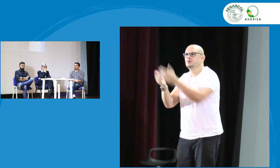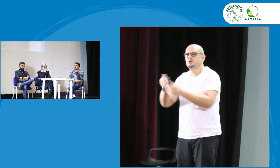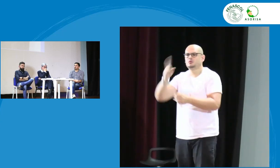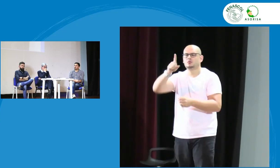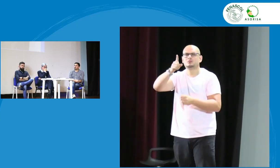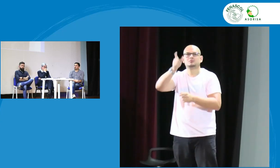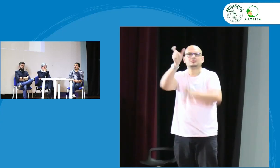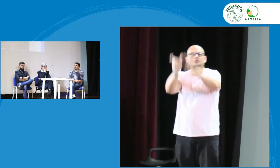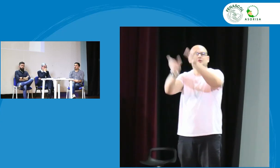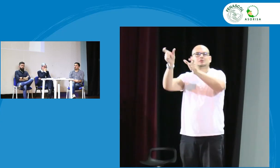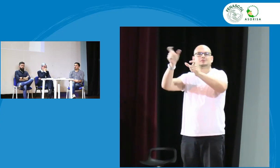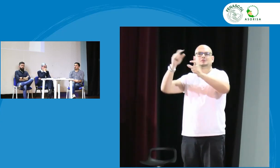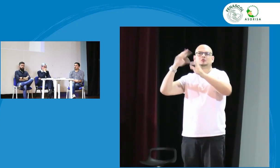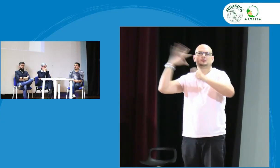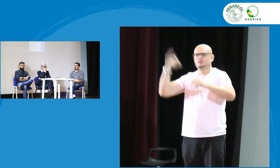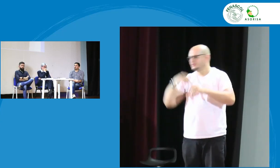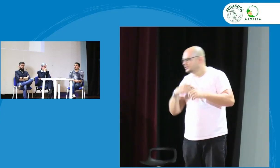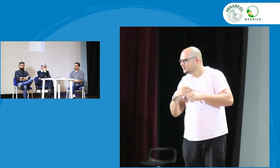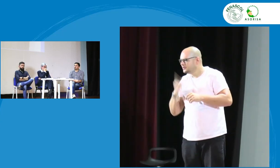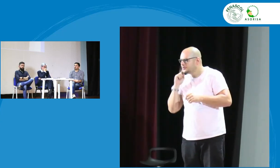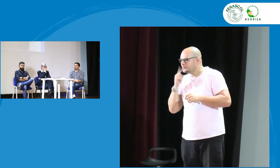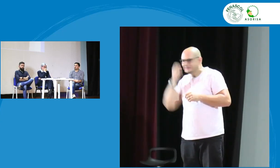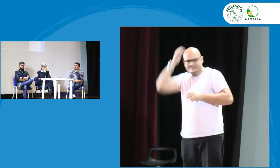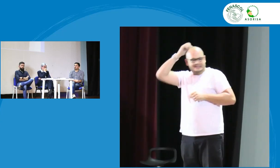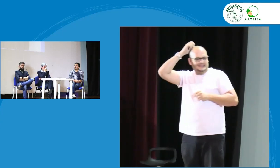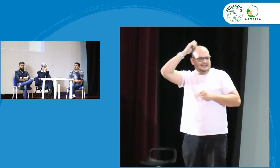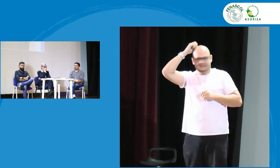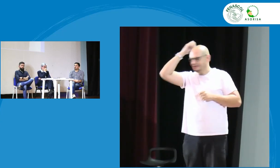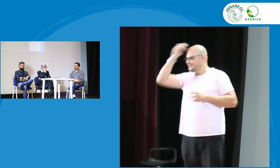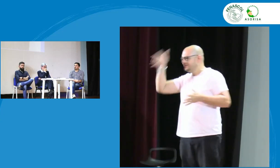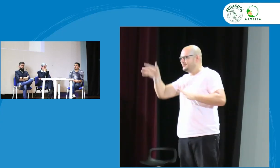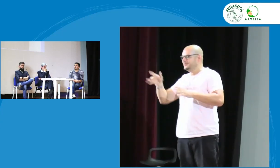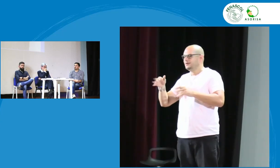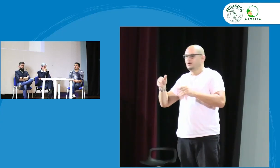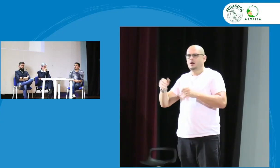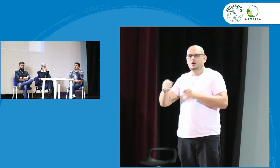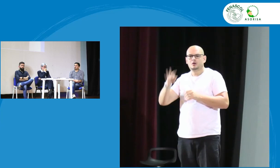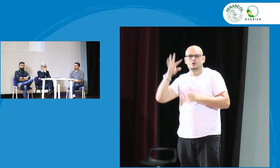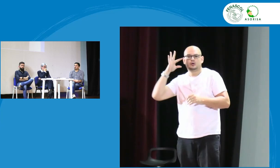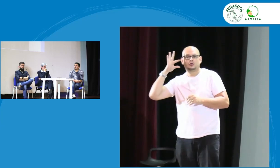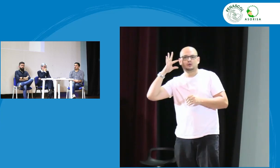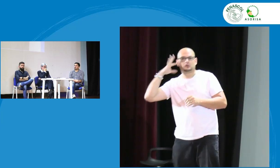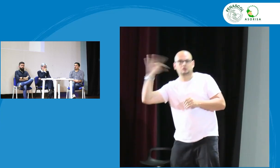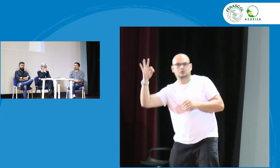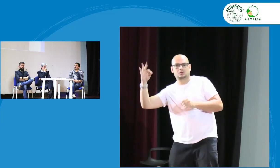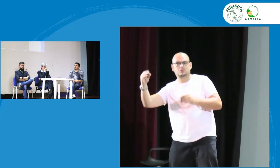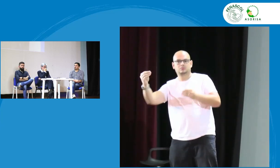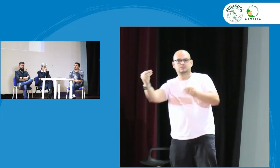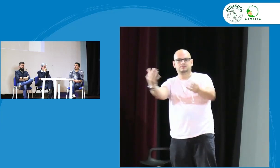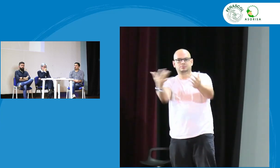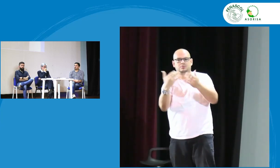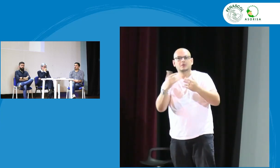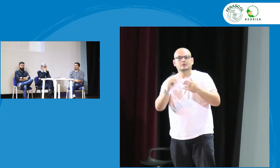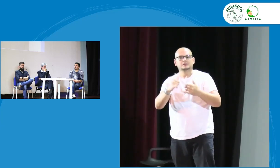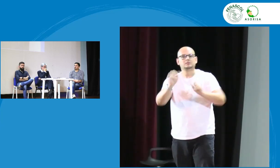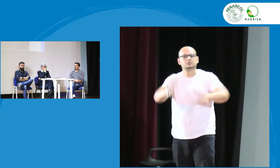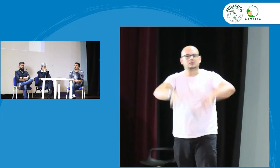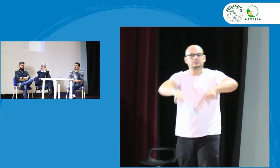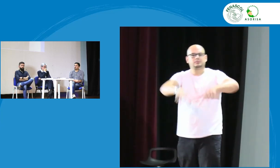proyectos por parte de personas sordas que lleguen a distintas organizaciones en donde la mayoría